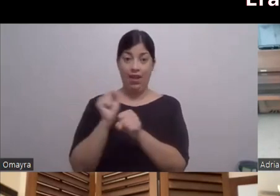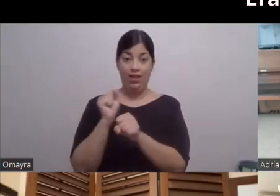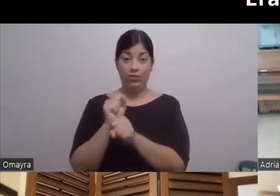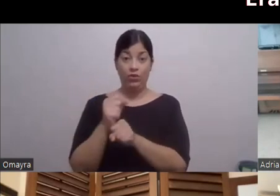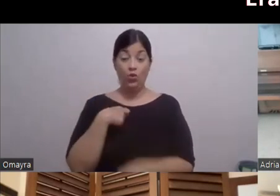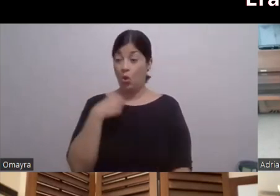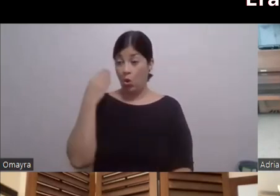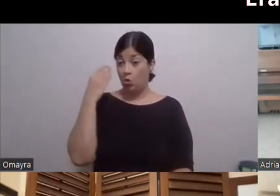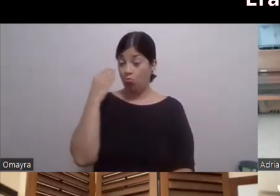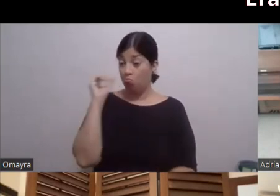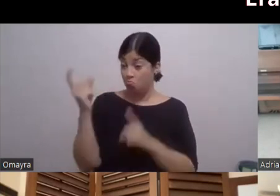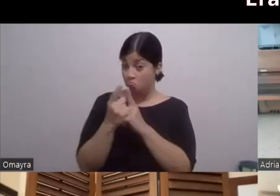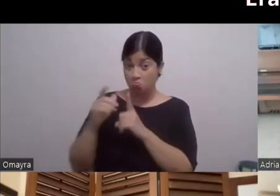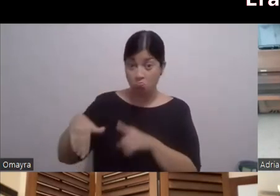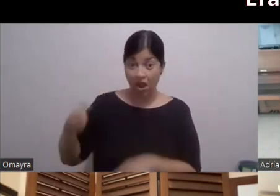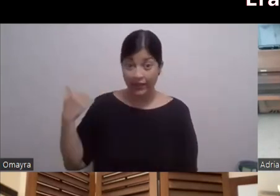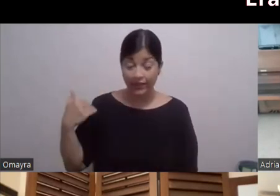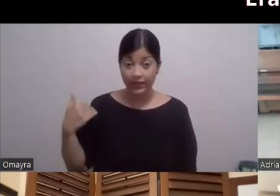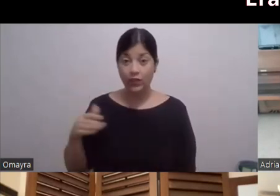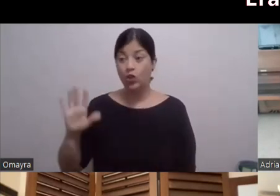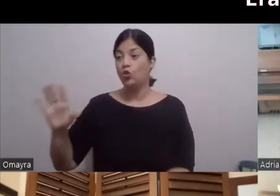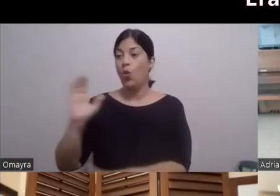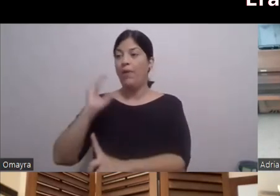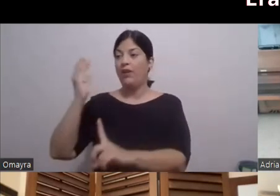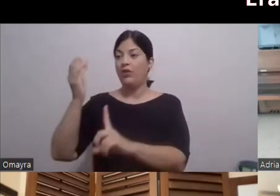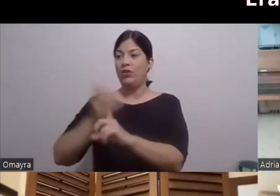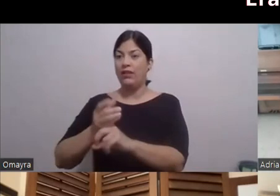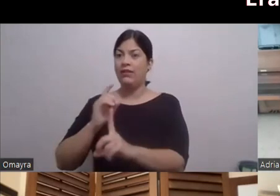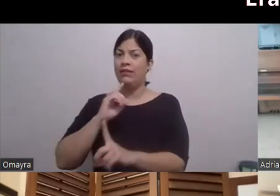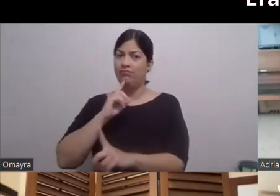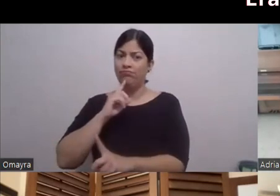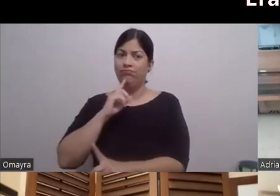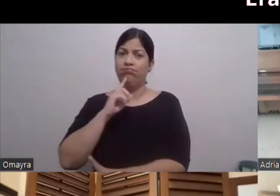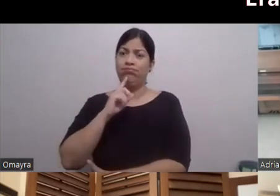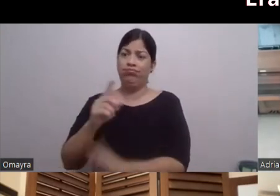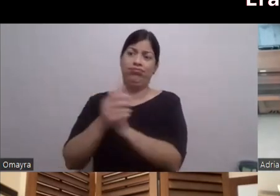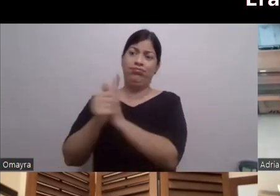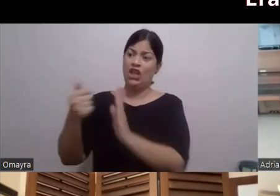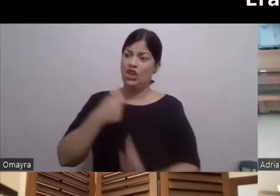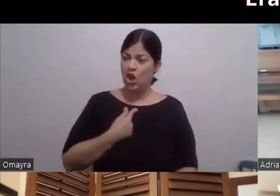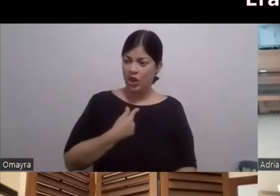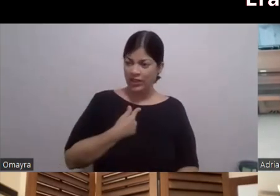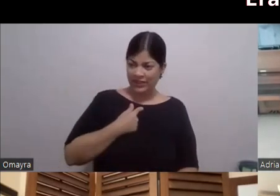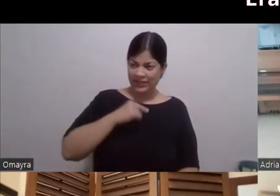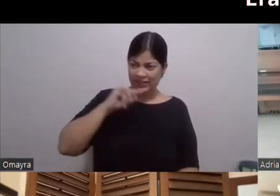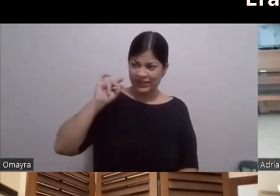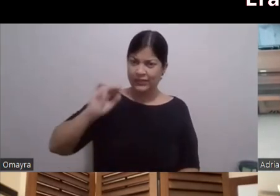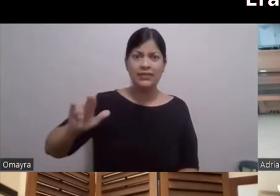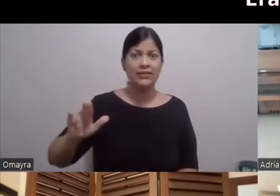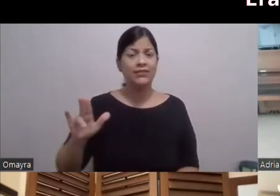Trabajó también Su personaje Que yo le cogí Un obvio Que fue muy interesante Porque Cuando hicieron